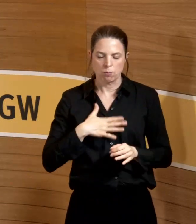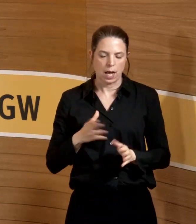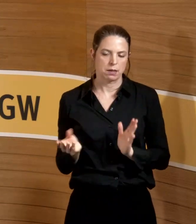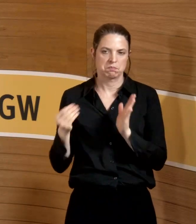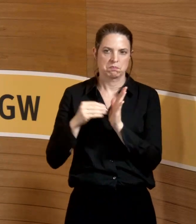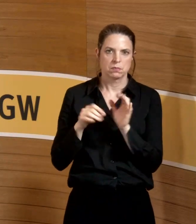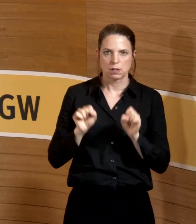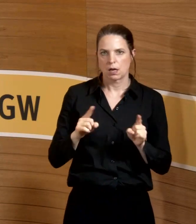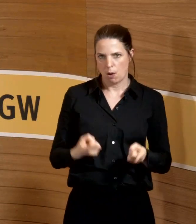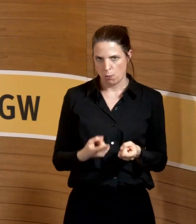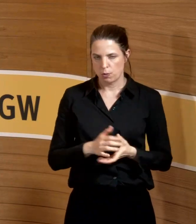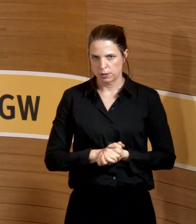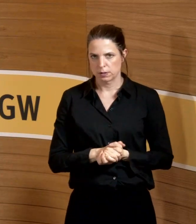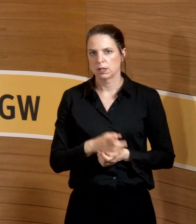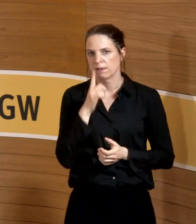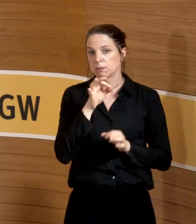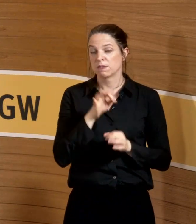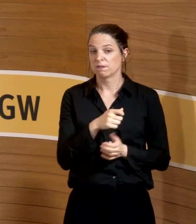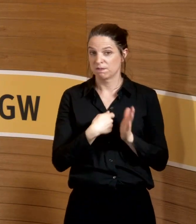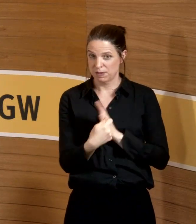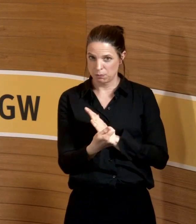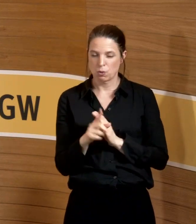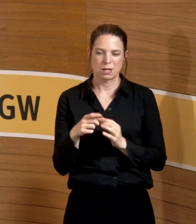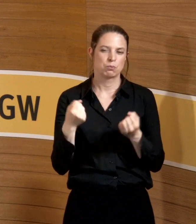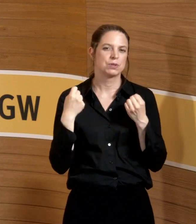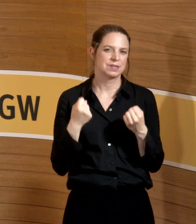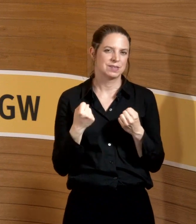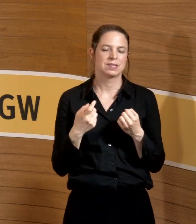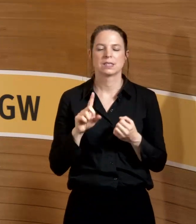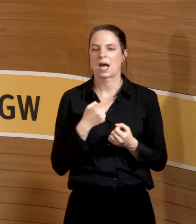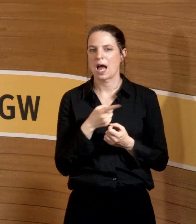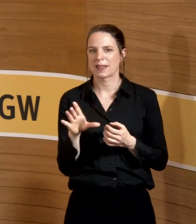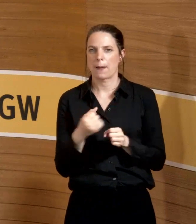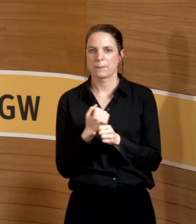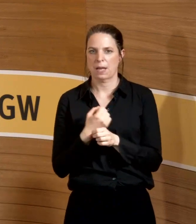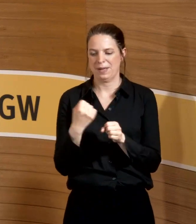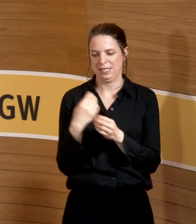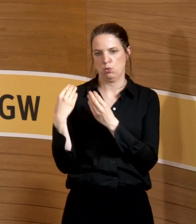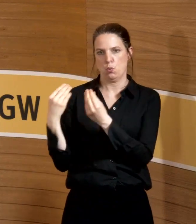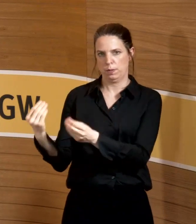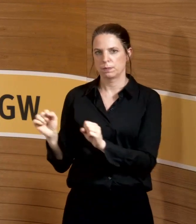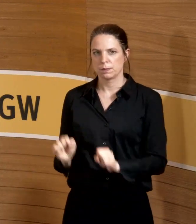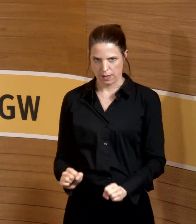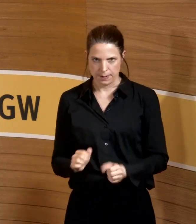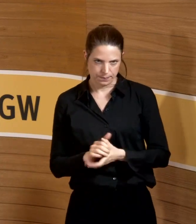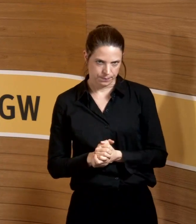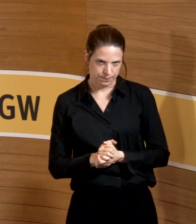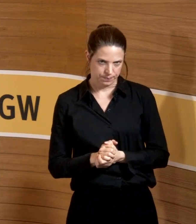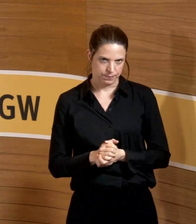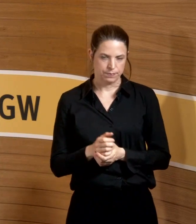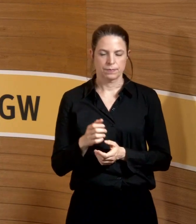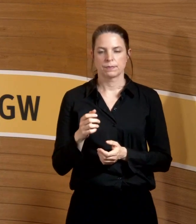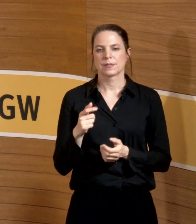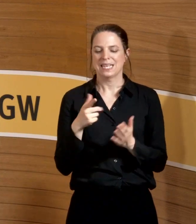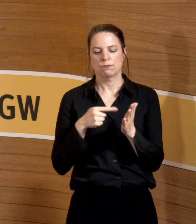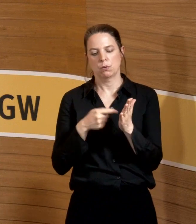noch mit auf. Und wenn ein Verbot ist, sicherstellen, dass andere Mitarbeiter die Tätigkeit übernehmen. Dass es zumindest mal irgendwo steht,